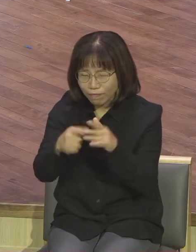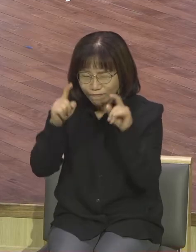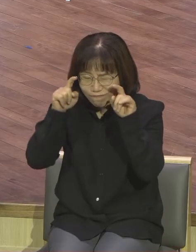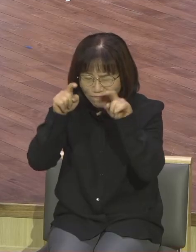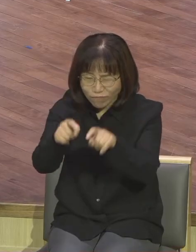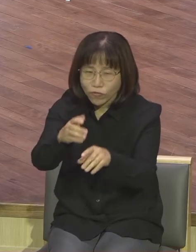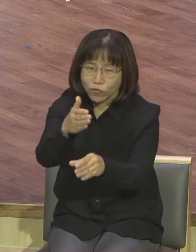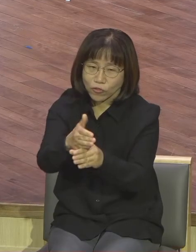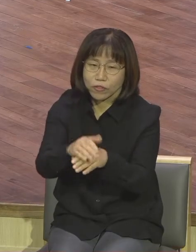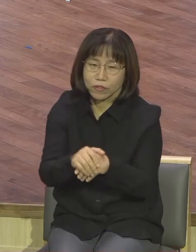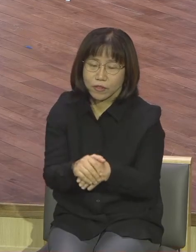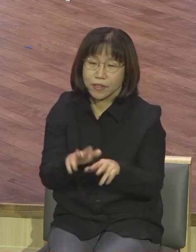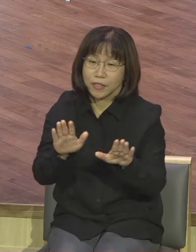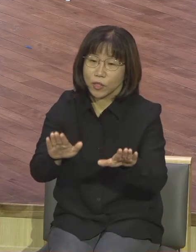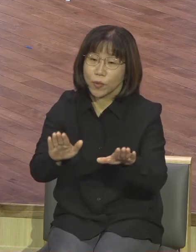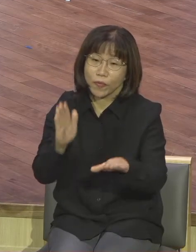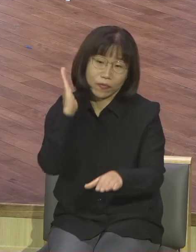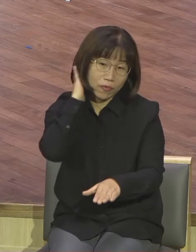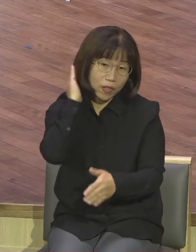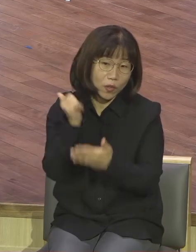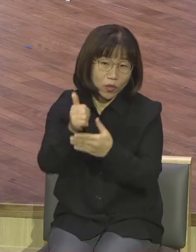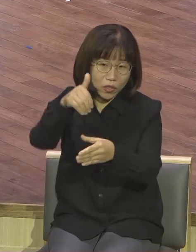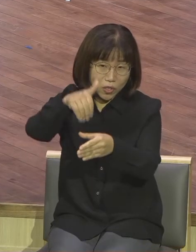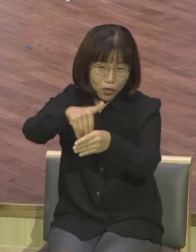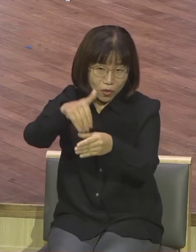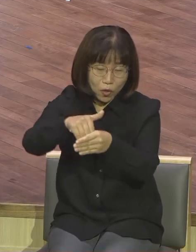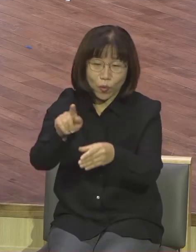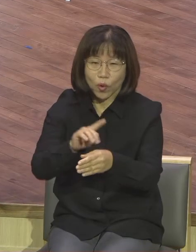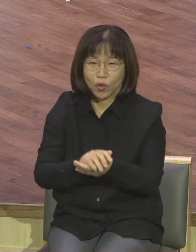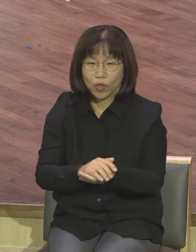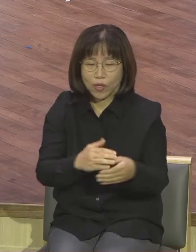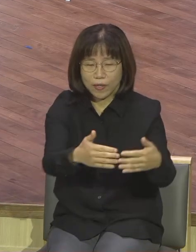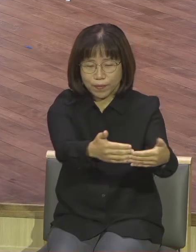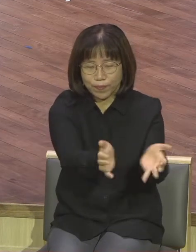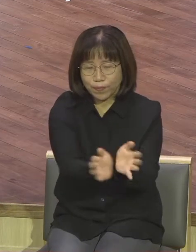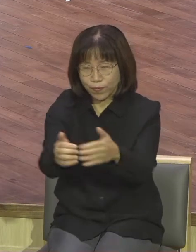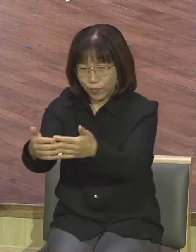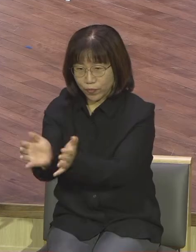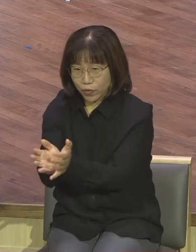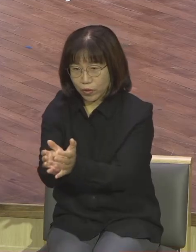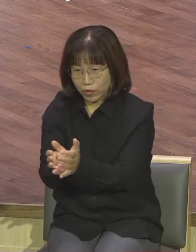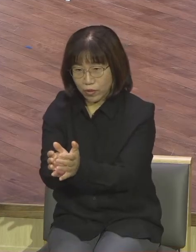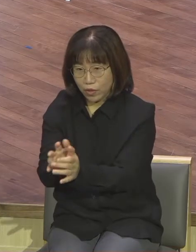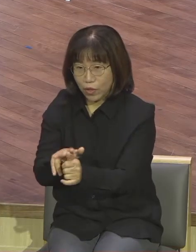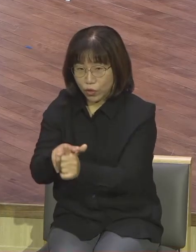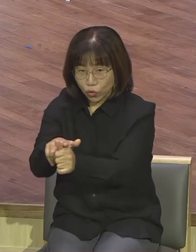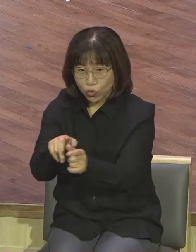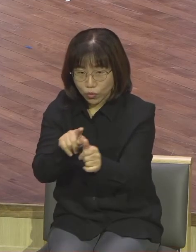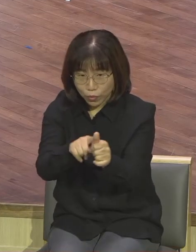대선의 특징은 여당과 야당의 이 후보 두 분에 대해서 너무